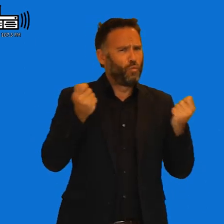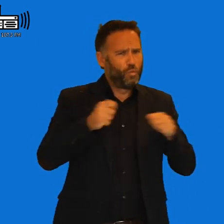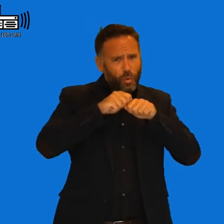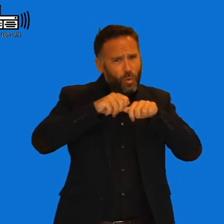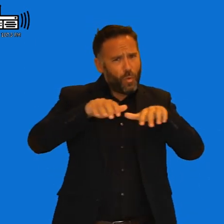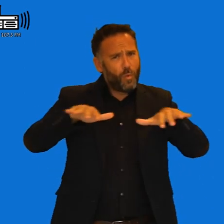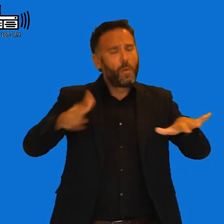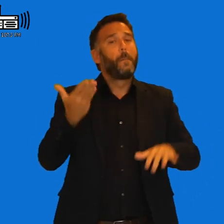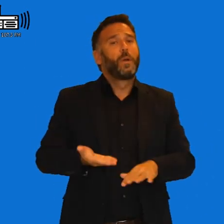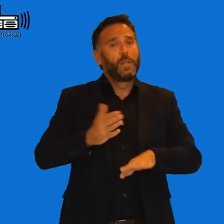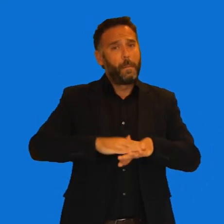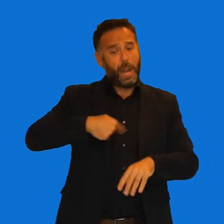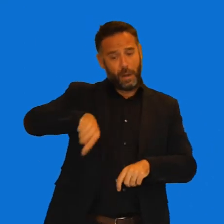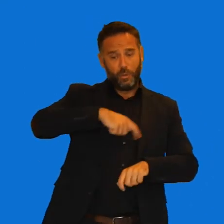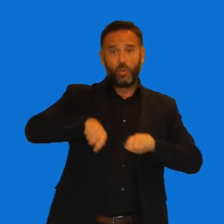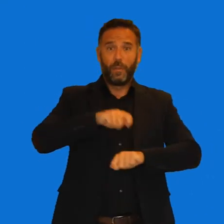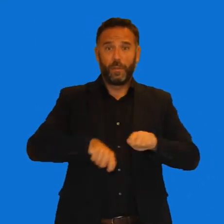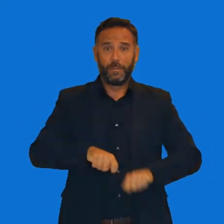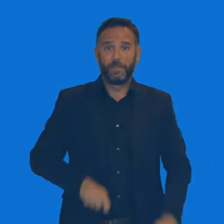nosotros las asociaciones, ¿no? Sí.